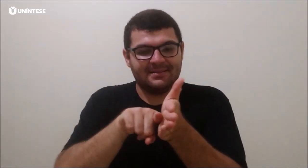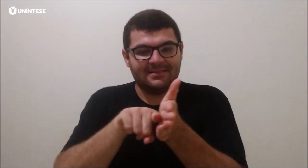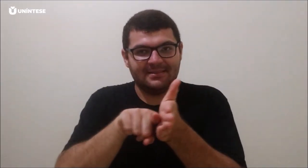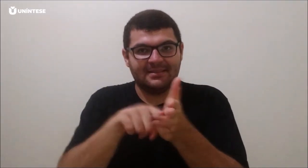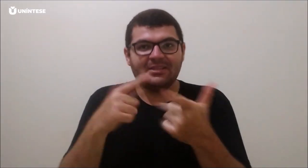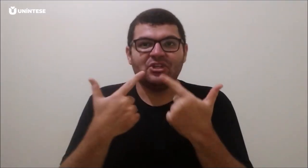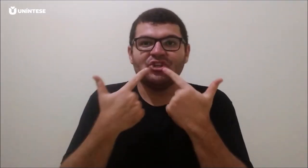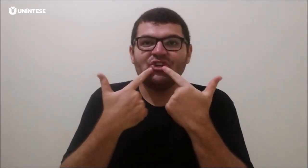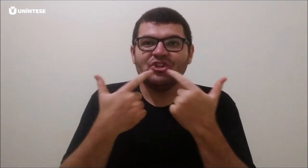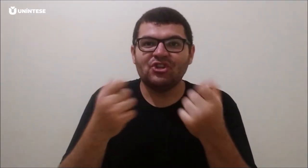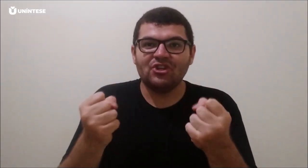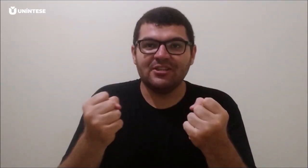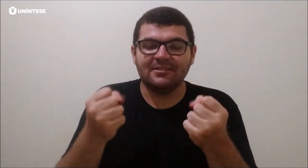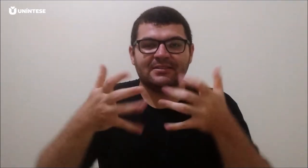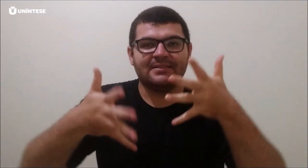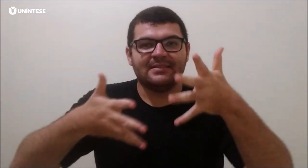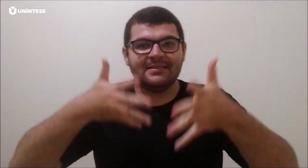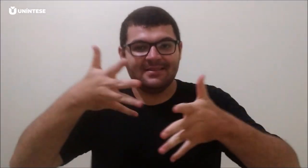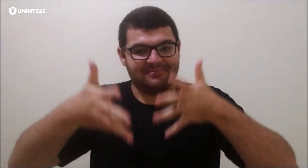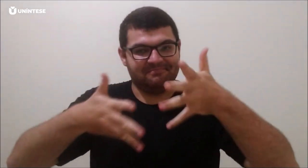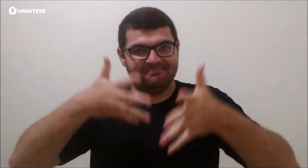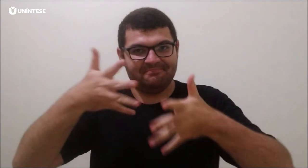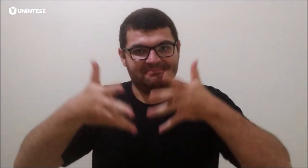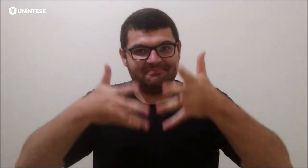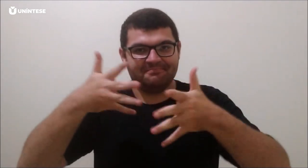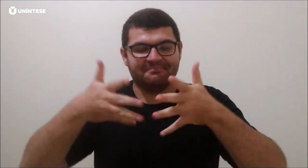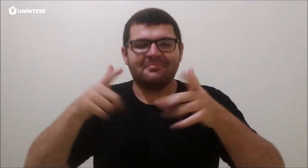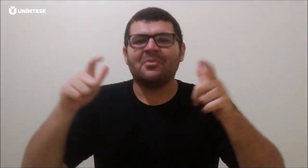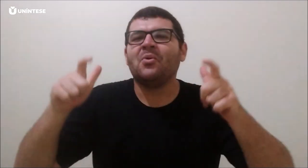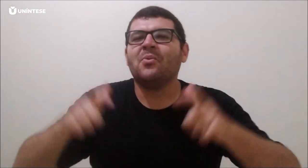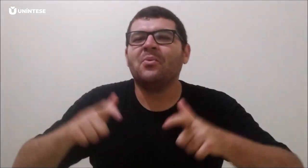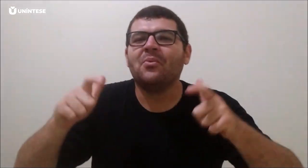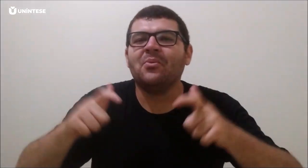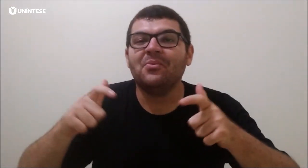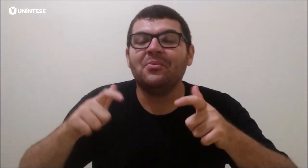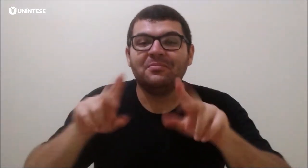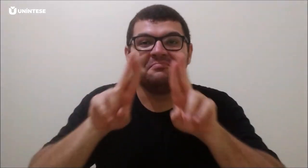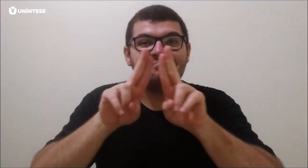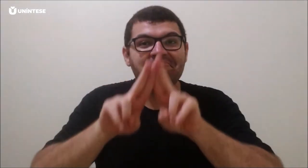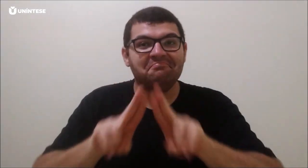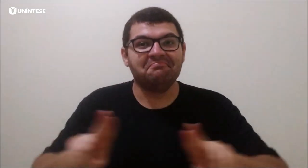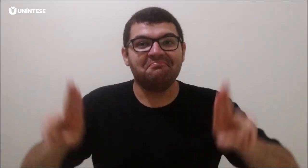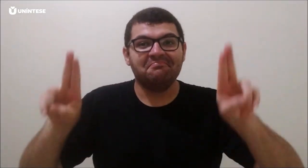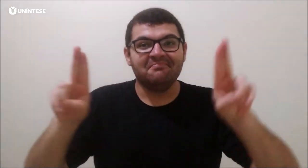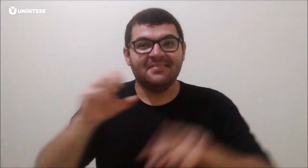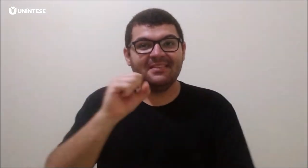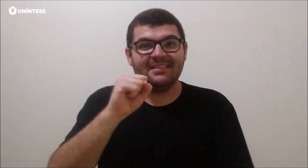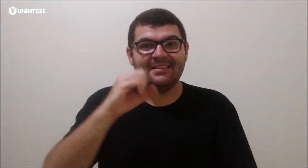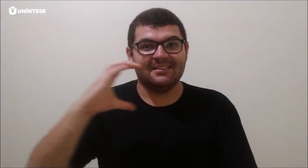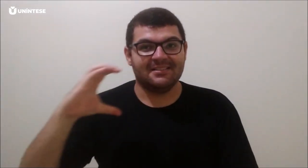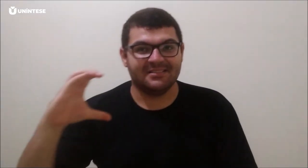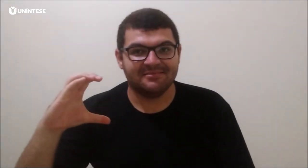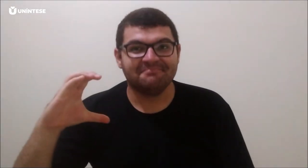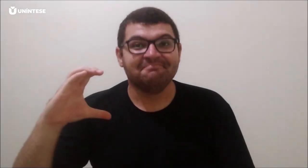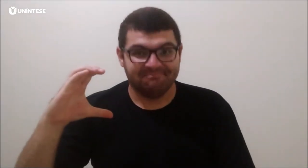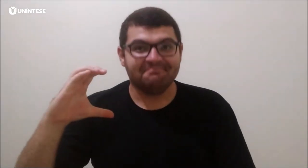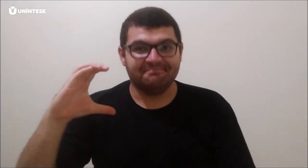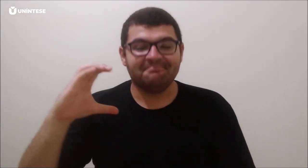terceiro Congresso Nacional de Pesquisas em Linguísticas de Língua de Sinais. Que ocorrerá presencialmente